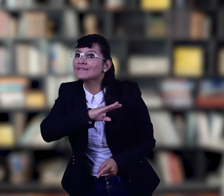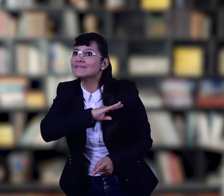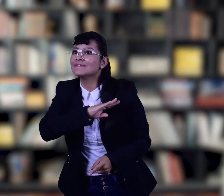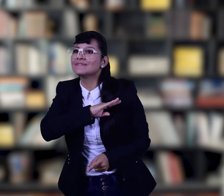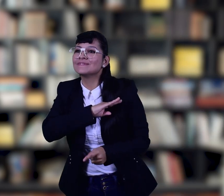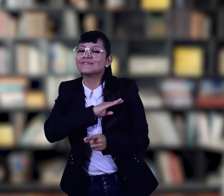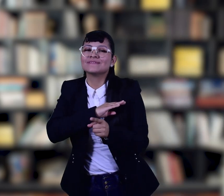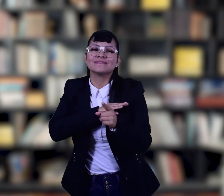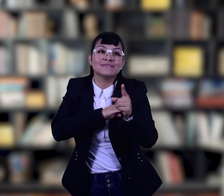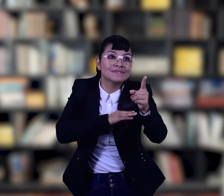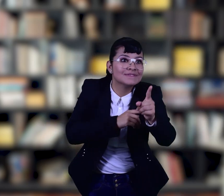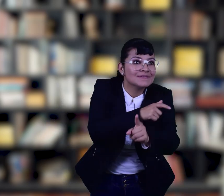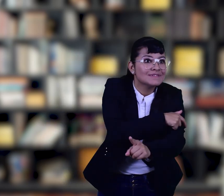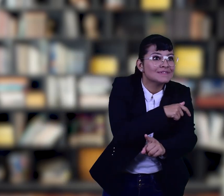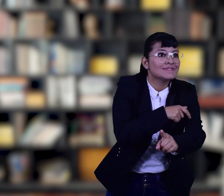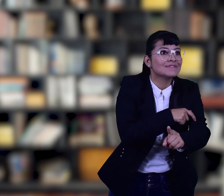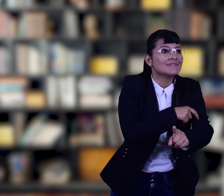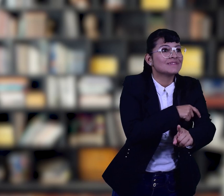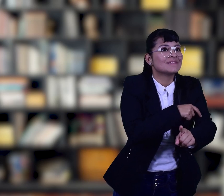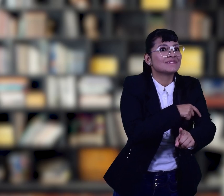Alcaldías. Comités.